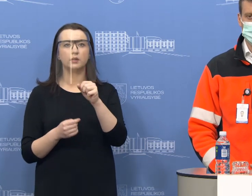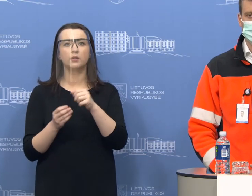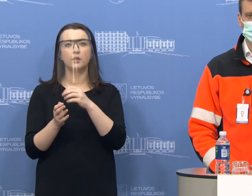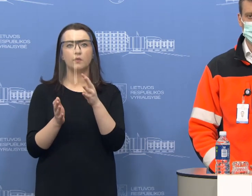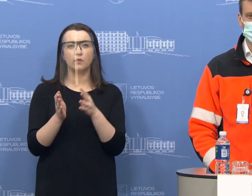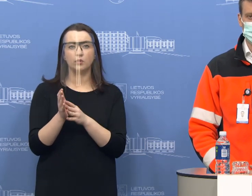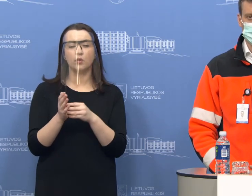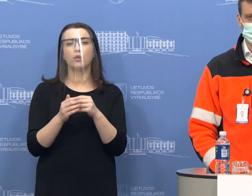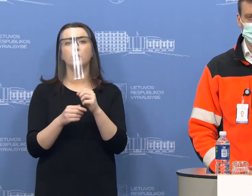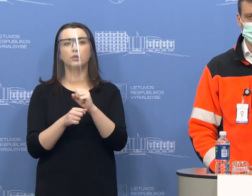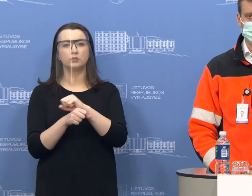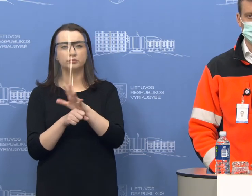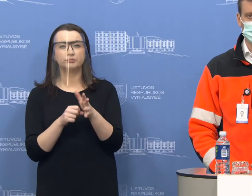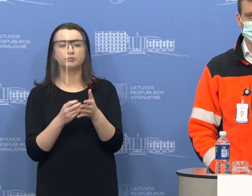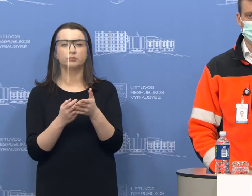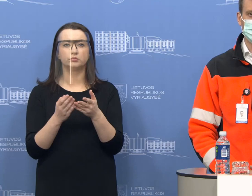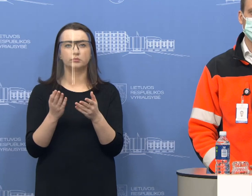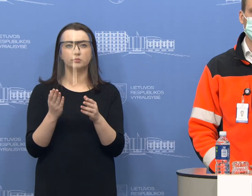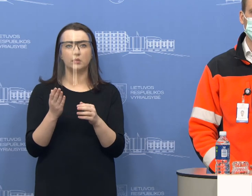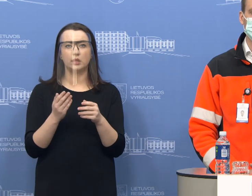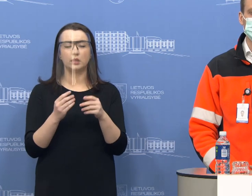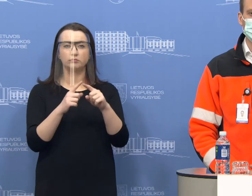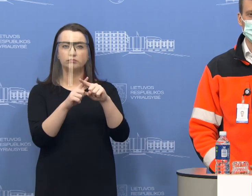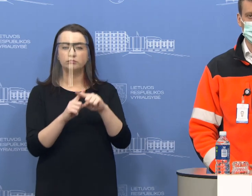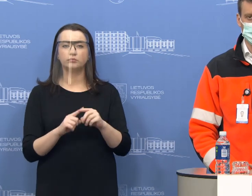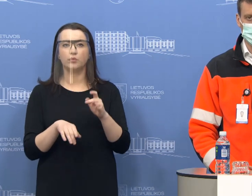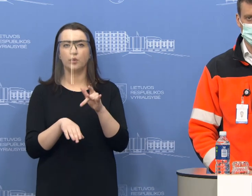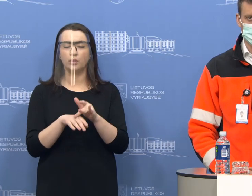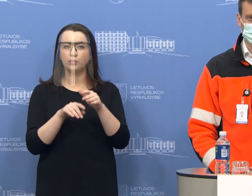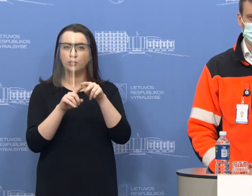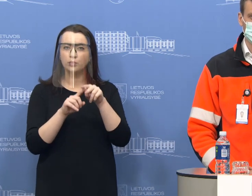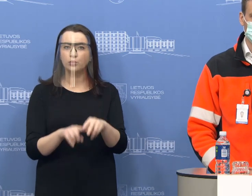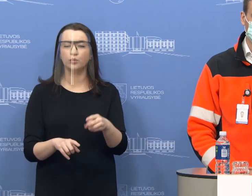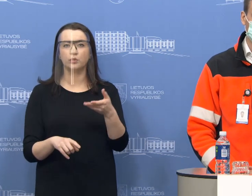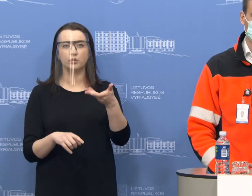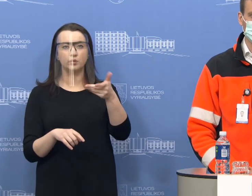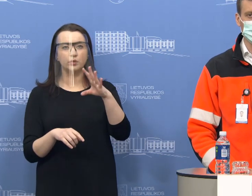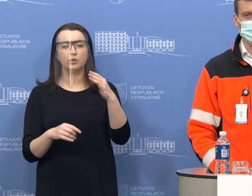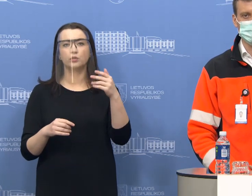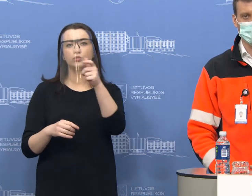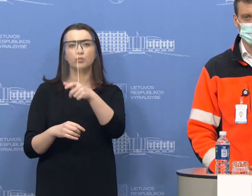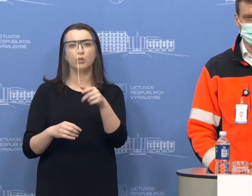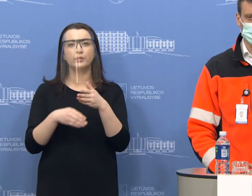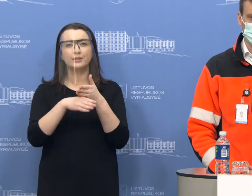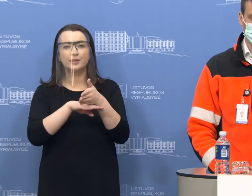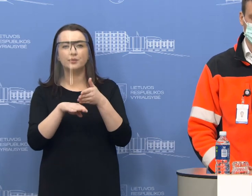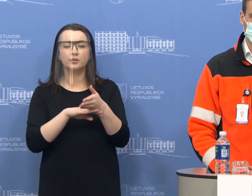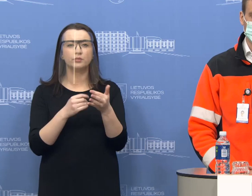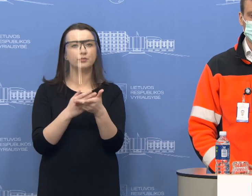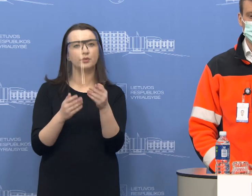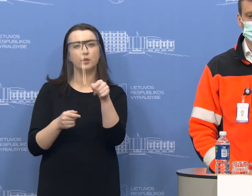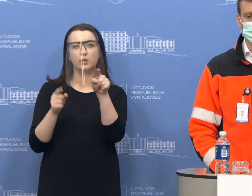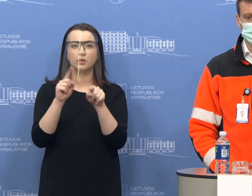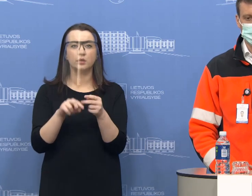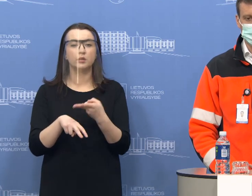greitosios medicinos pagalbos dispečiarinės pradėjo pajuto didžiulį antplodį skambučių žmonių, kurie kreipėsi su vairiausiais klausimais.